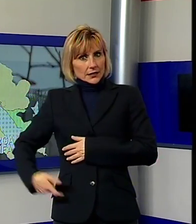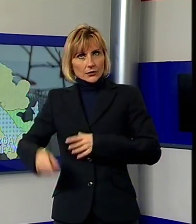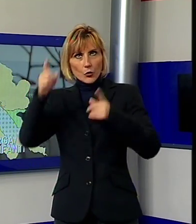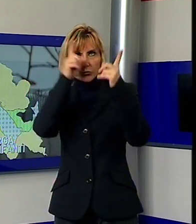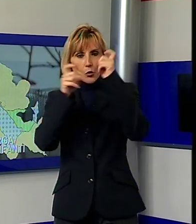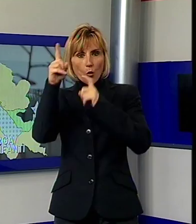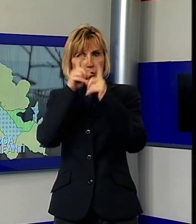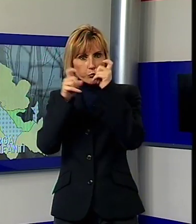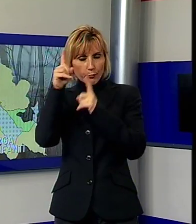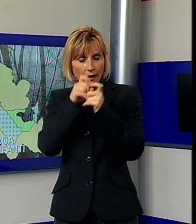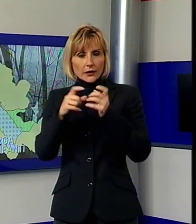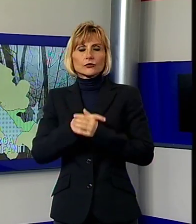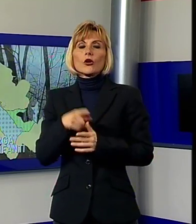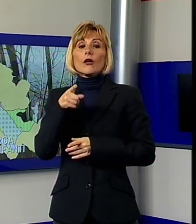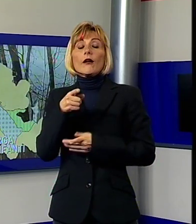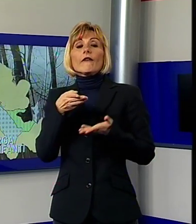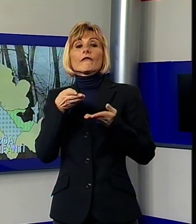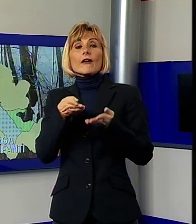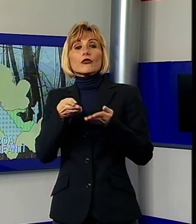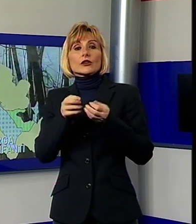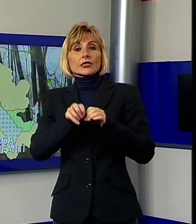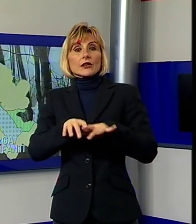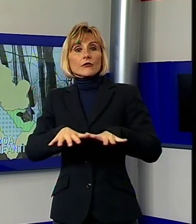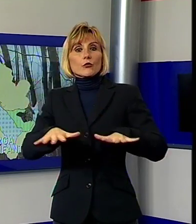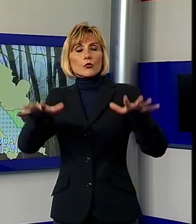Pescaglia, favorirà la diffusione degli ungulati.